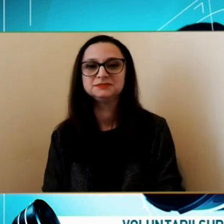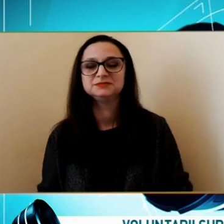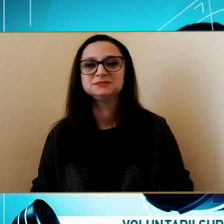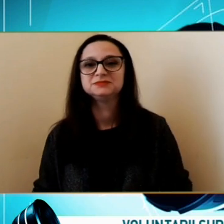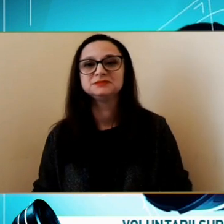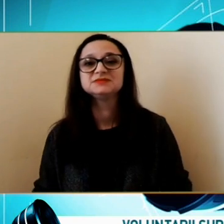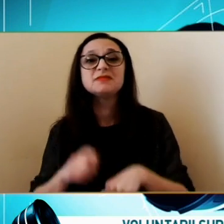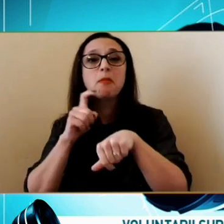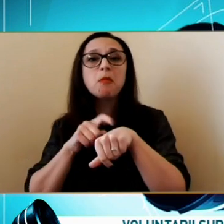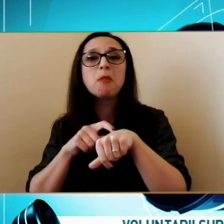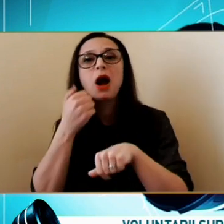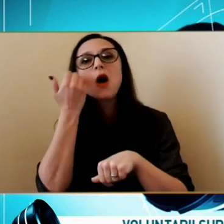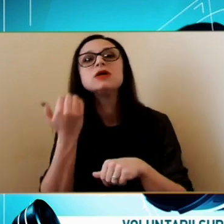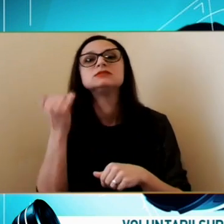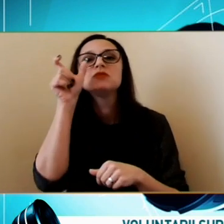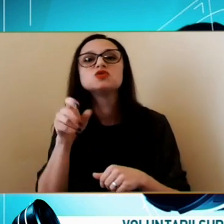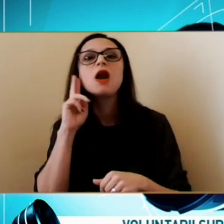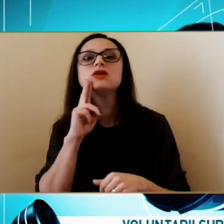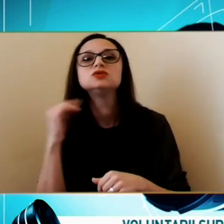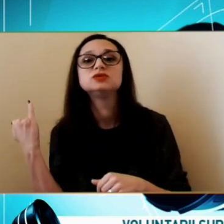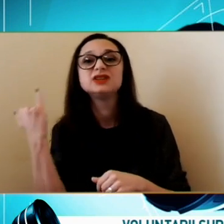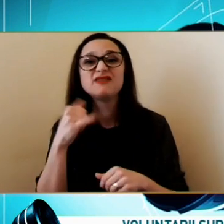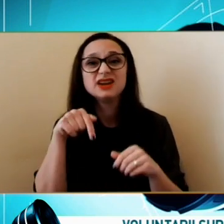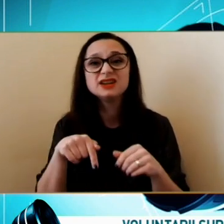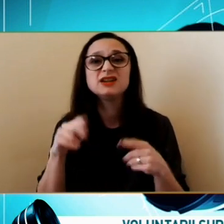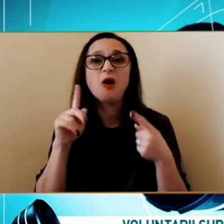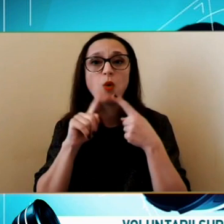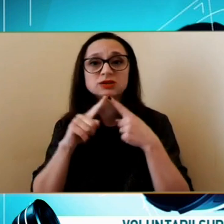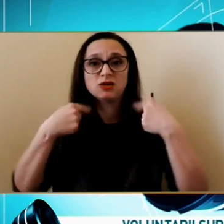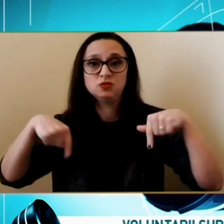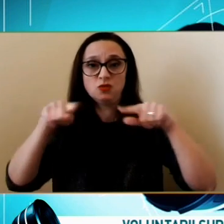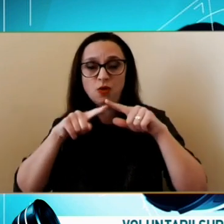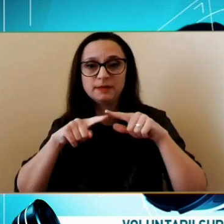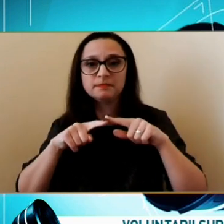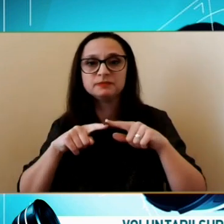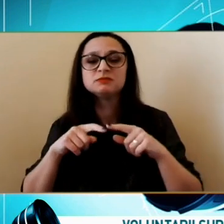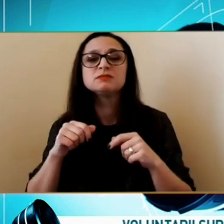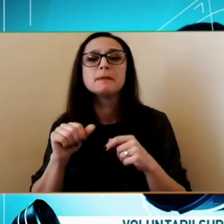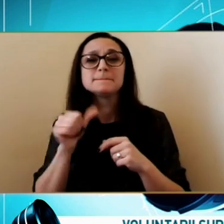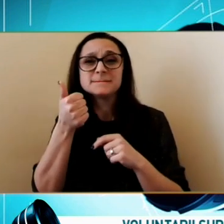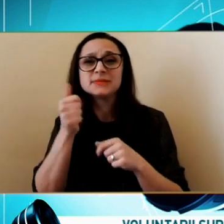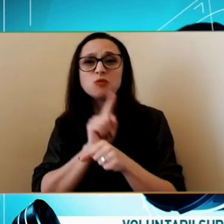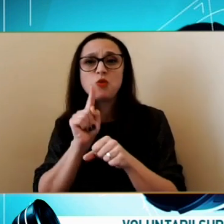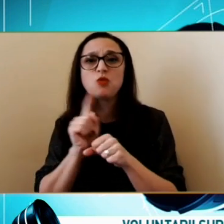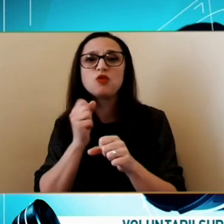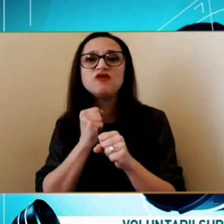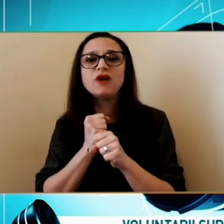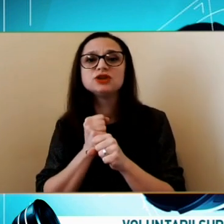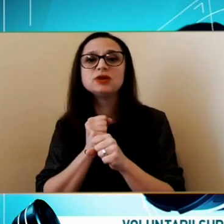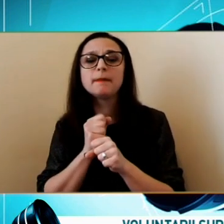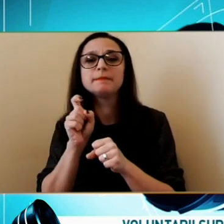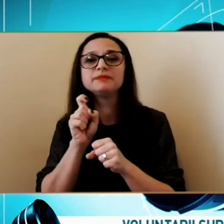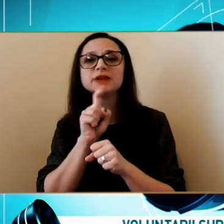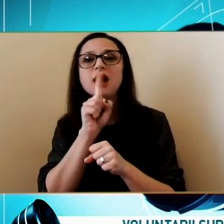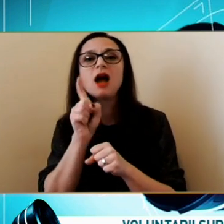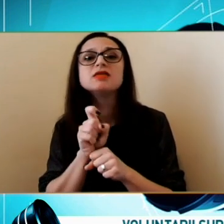Vin persoanele surte Și intră în contact cu noi Noi primul lucru Pe care îl facem Îl întrebăm Încotro